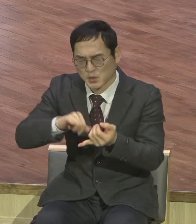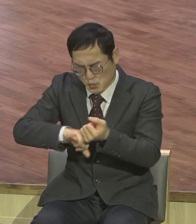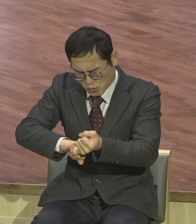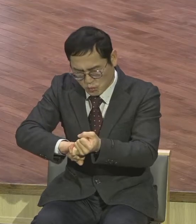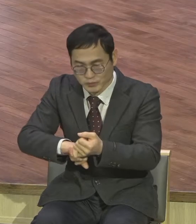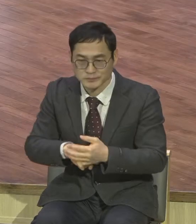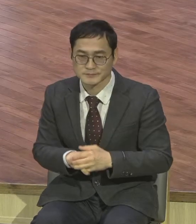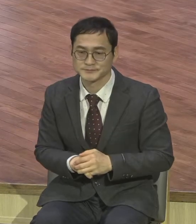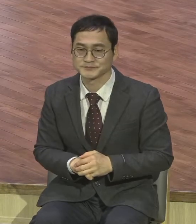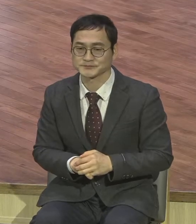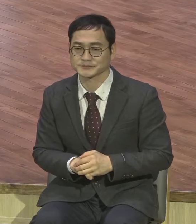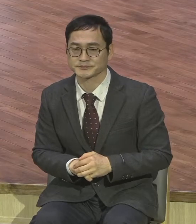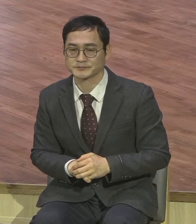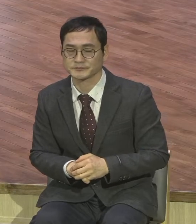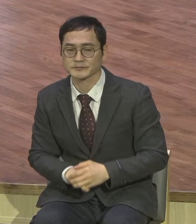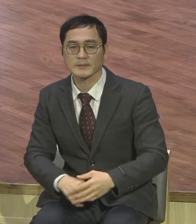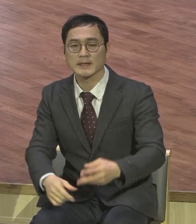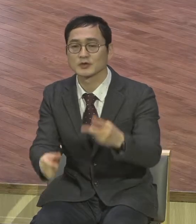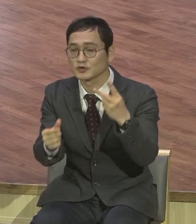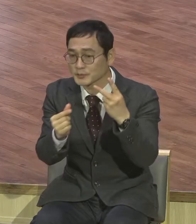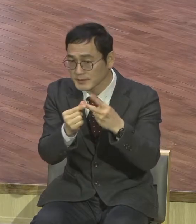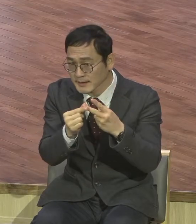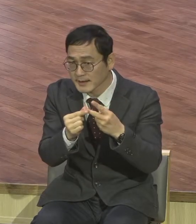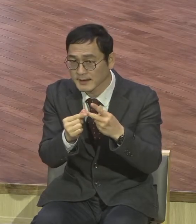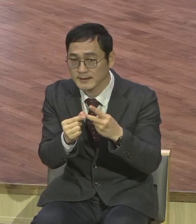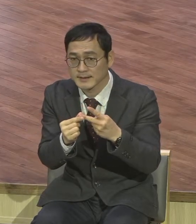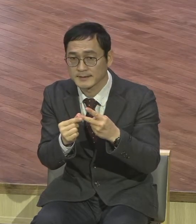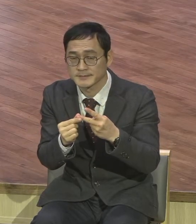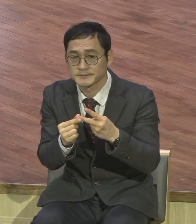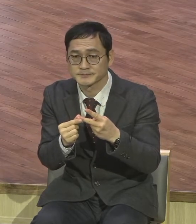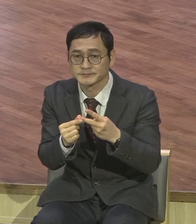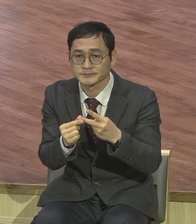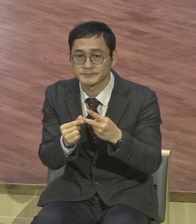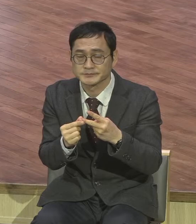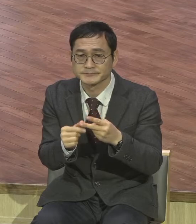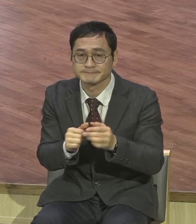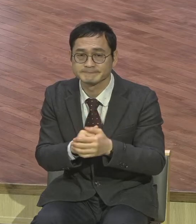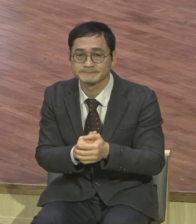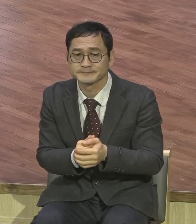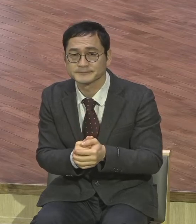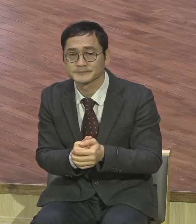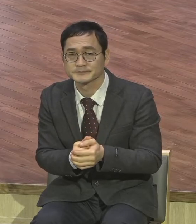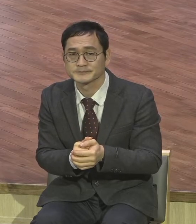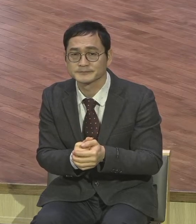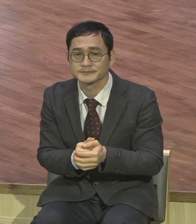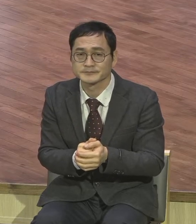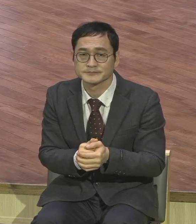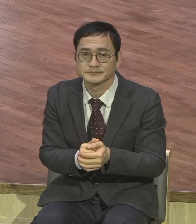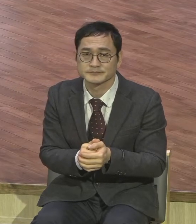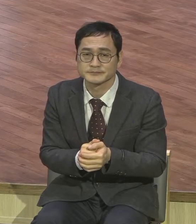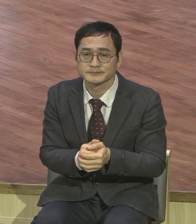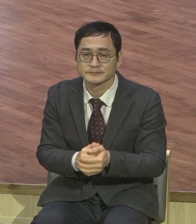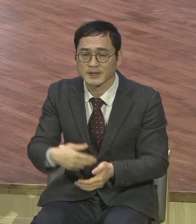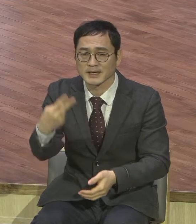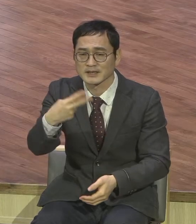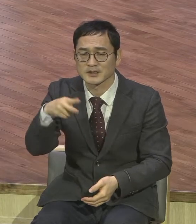그리고 두 번째 말씀드린 2021년 직분을 향한 나의 CVDIP를